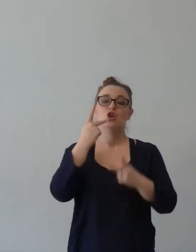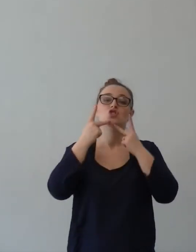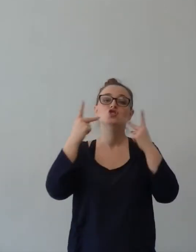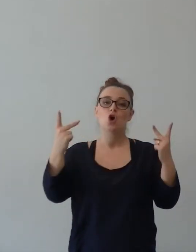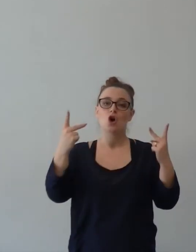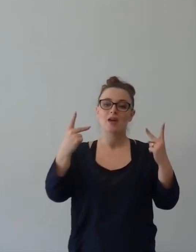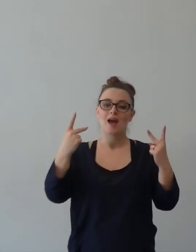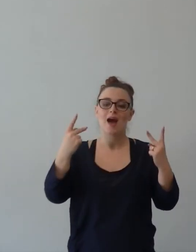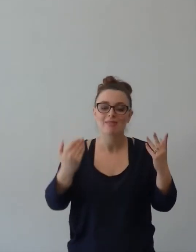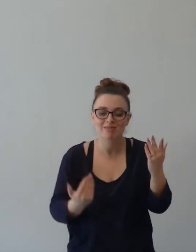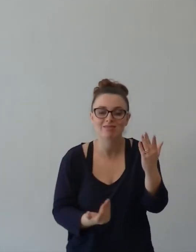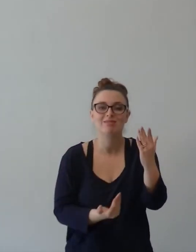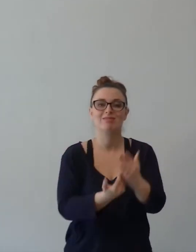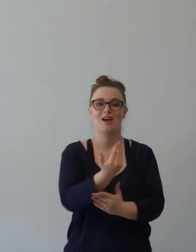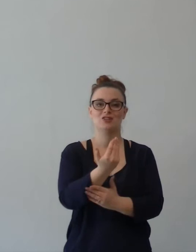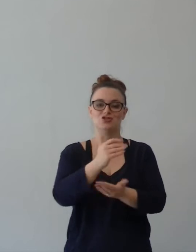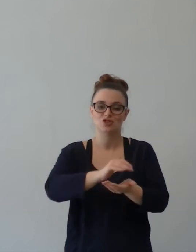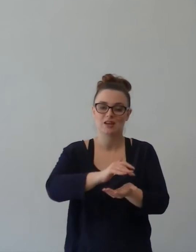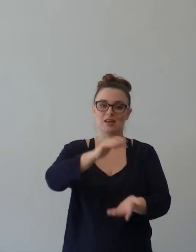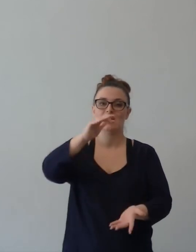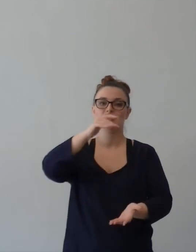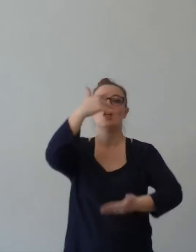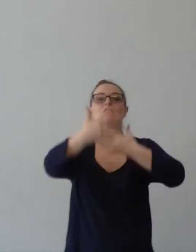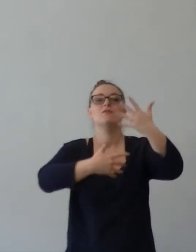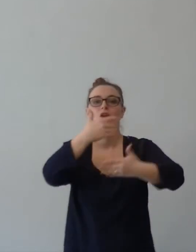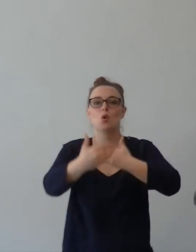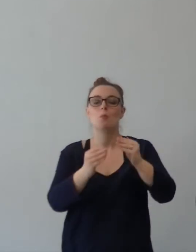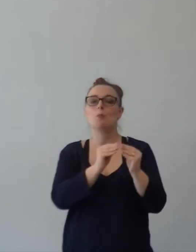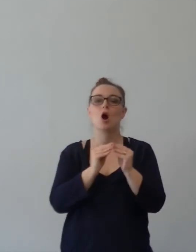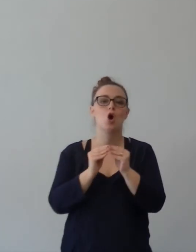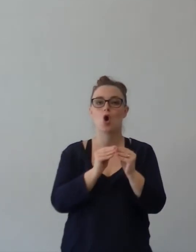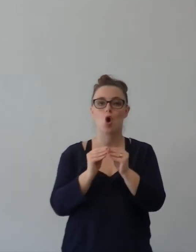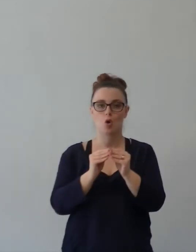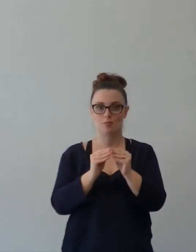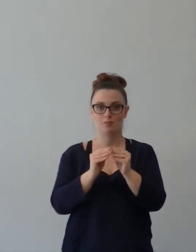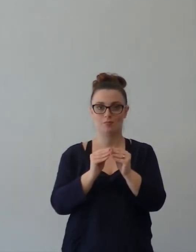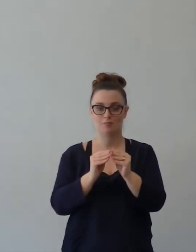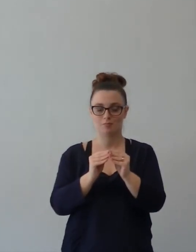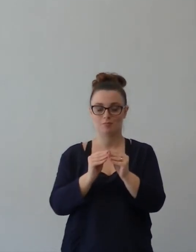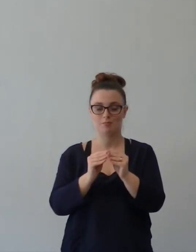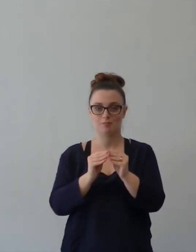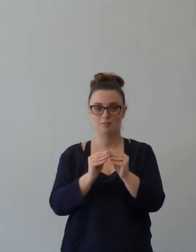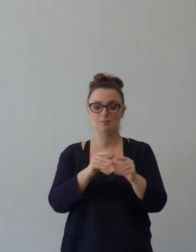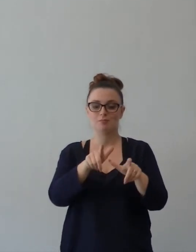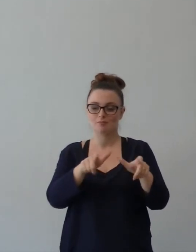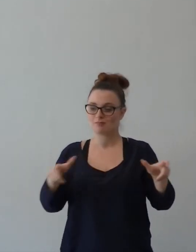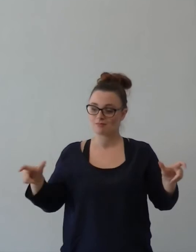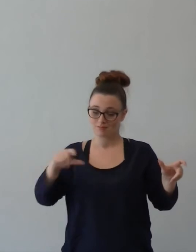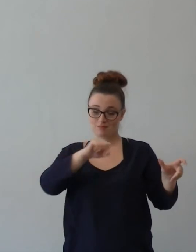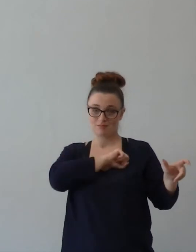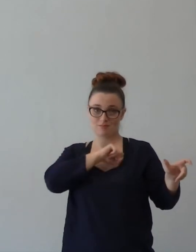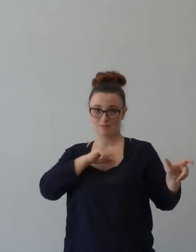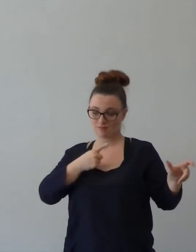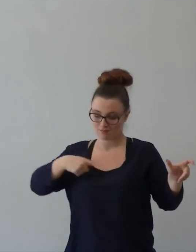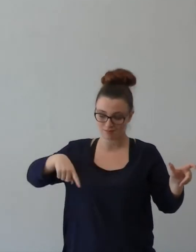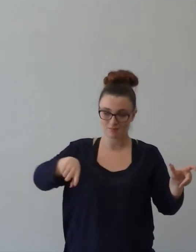sviluppa attraverso l'unità del Cristo. Quando i credenti sono uniti, allora c'è gioia. Quando i credenti